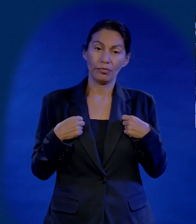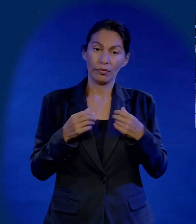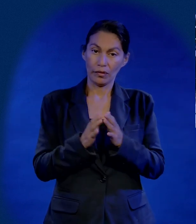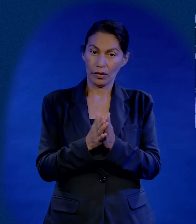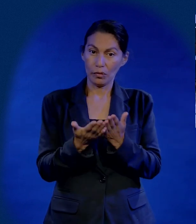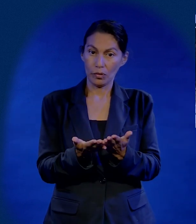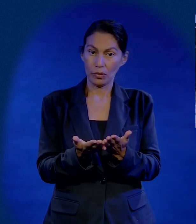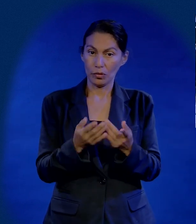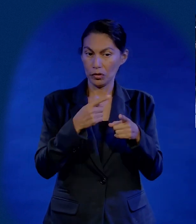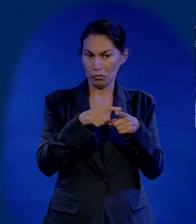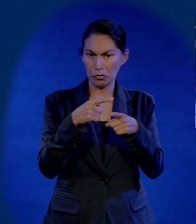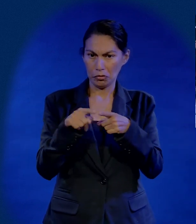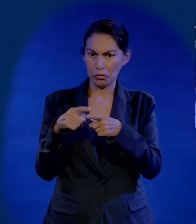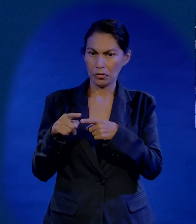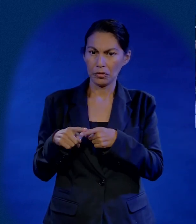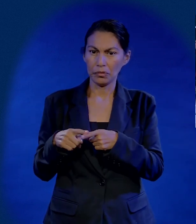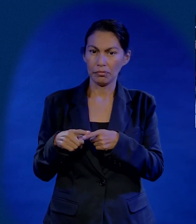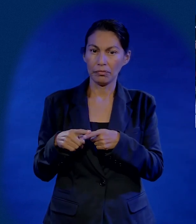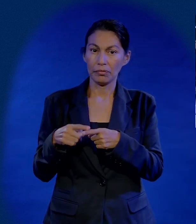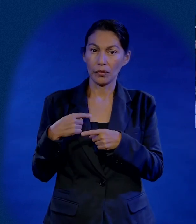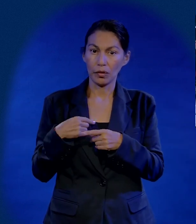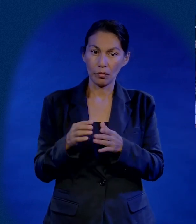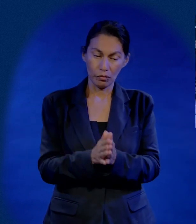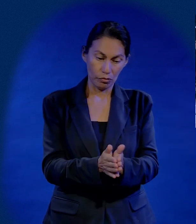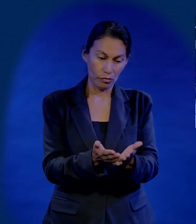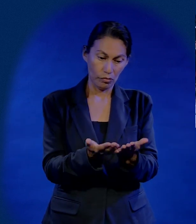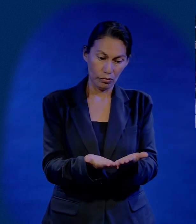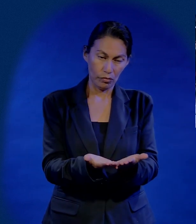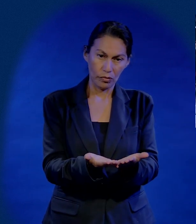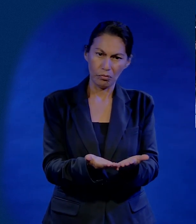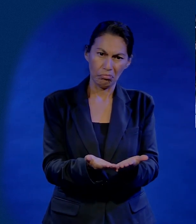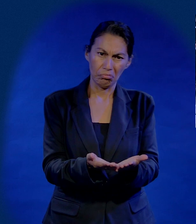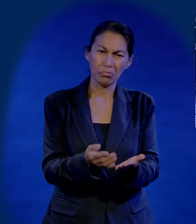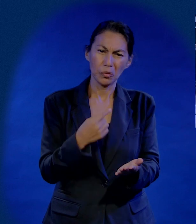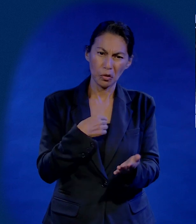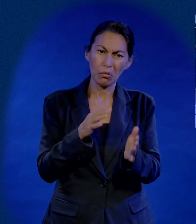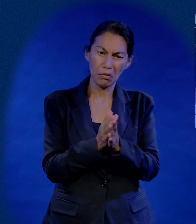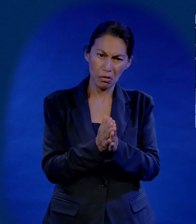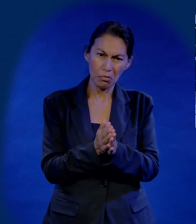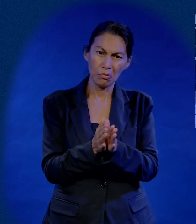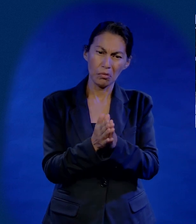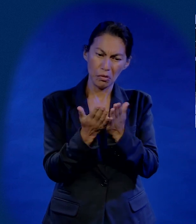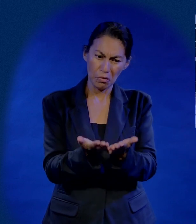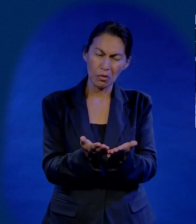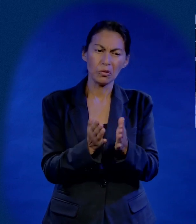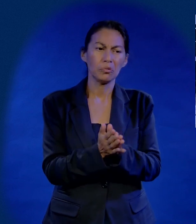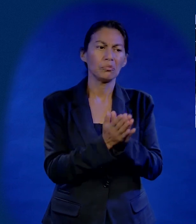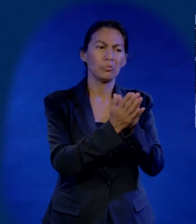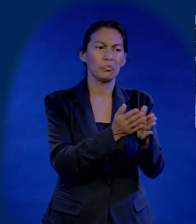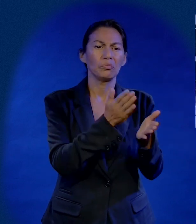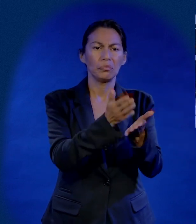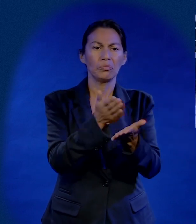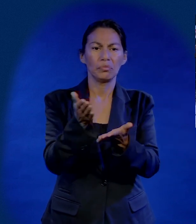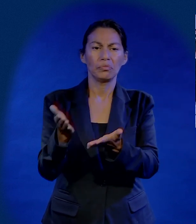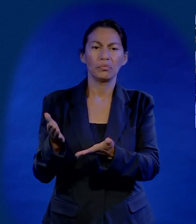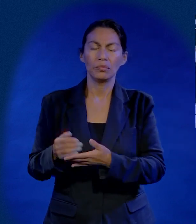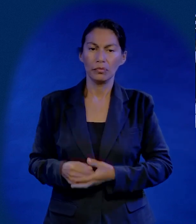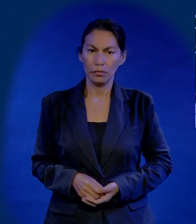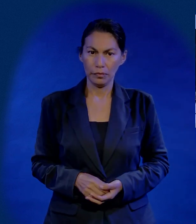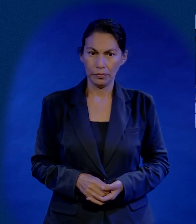mochila varios libros. Yo no acostumbraba a llevar muestrarios, yo llevaba los libros en físico, los compraba. Sentía que era más rápido,